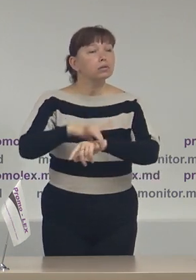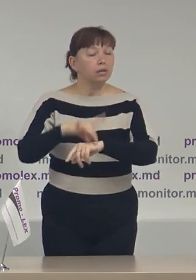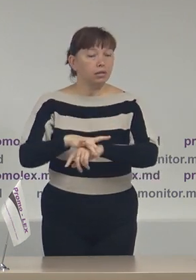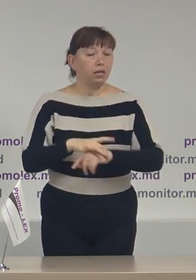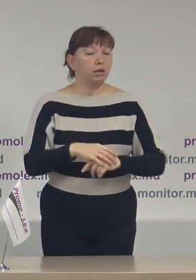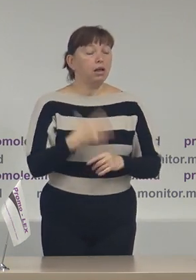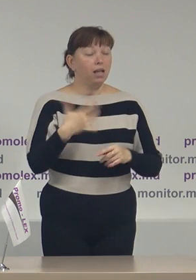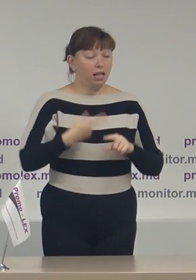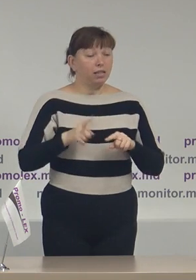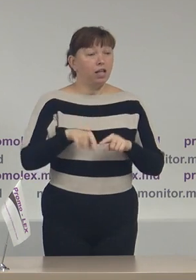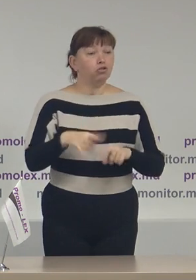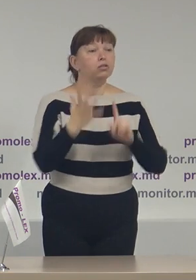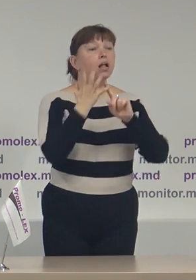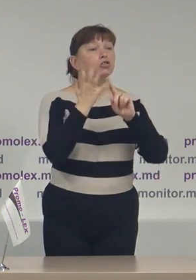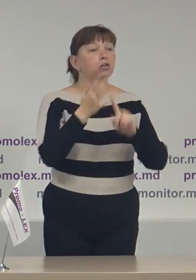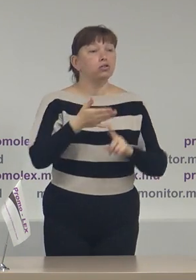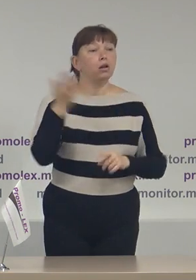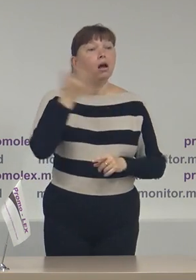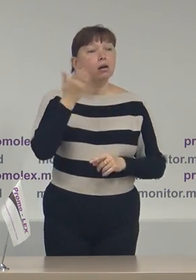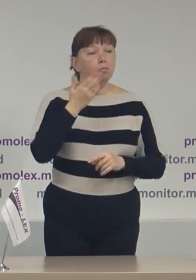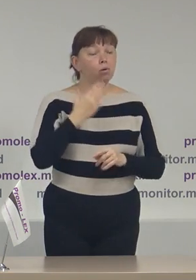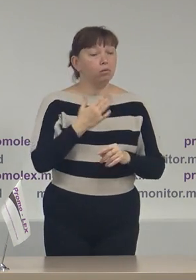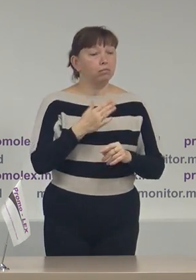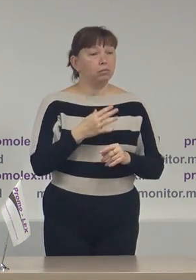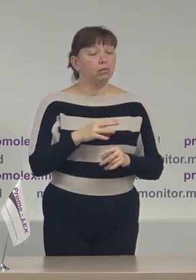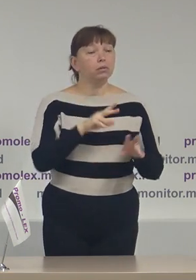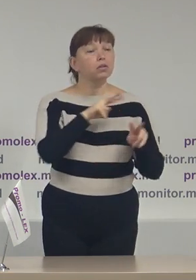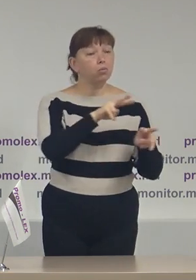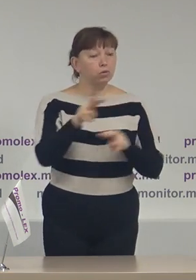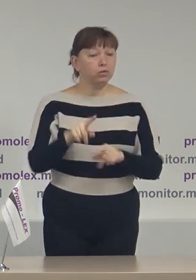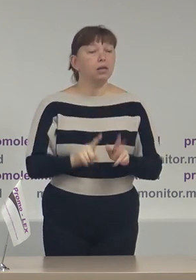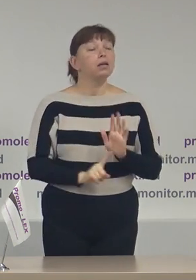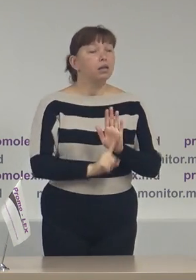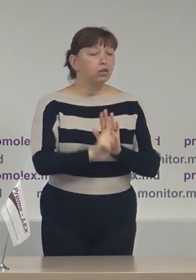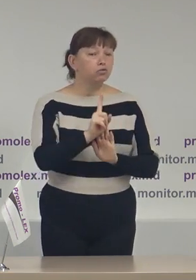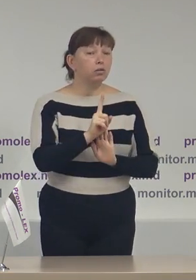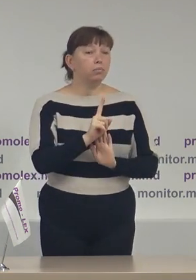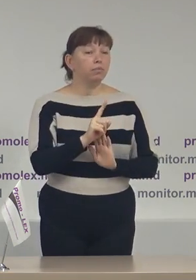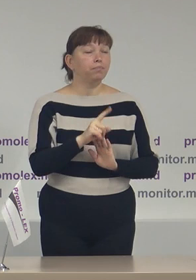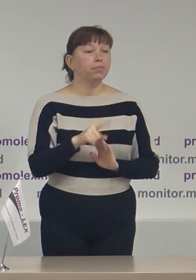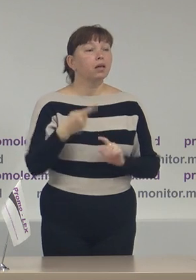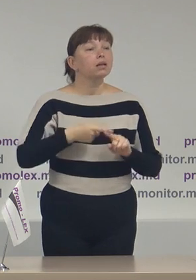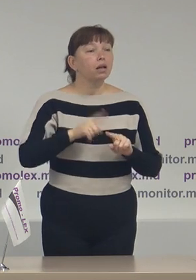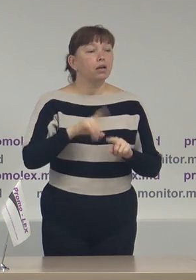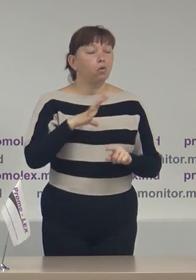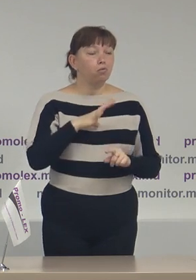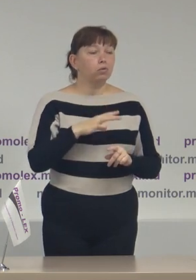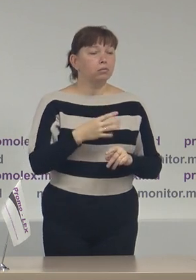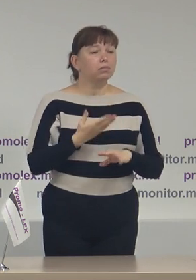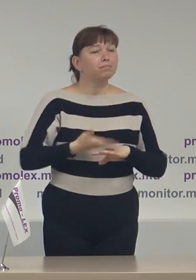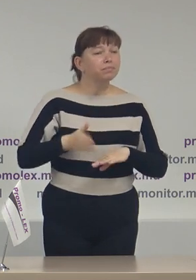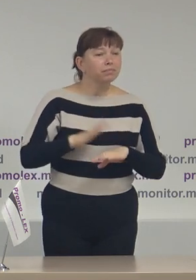-al cincilea raport de monitorizare. Tradițional, începem de la acele prevederi defectuase